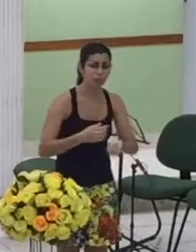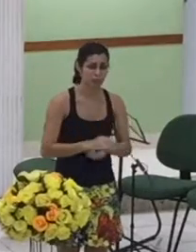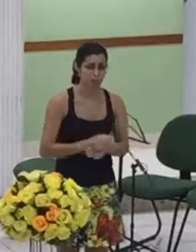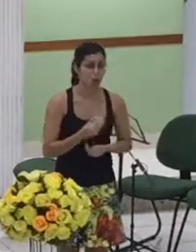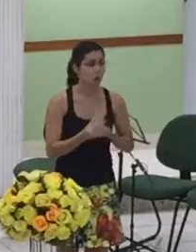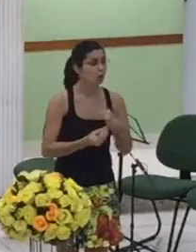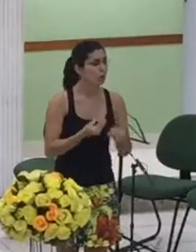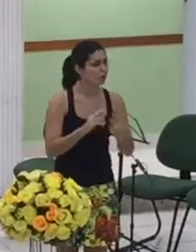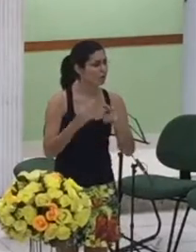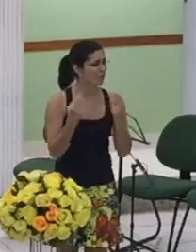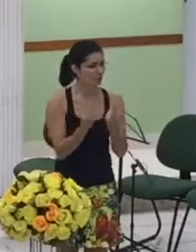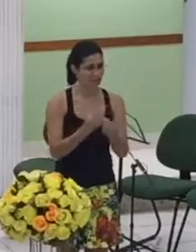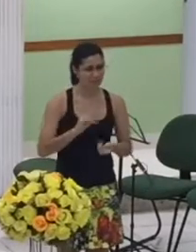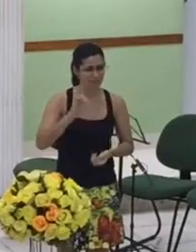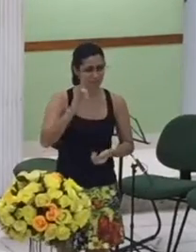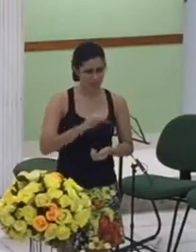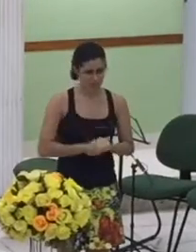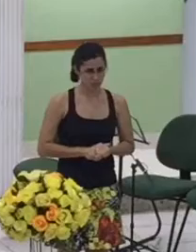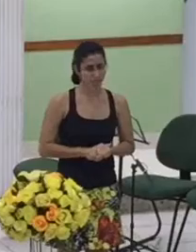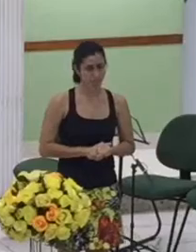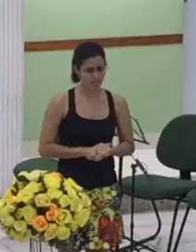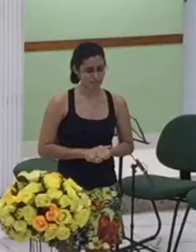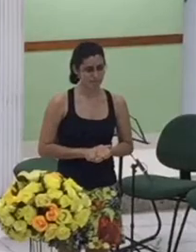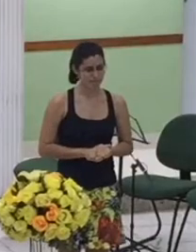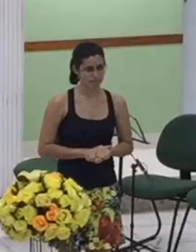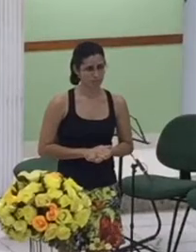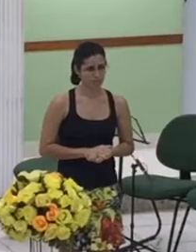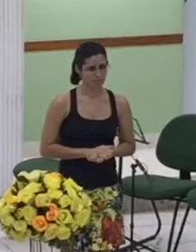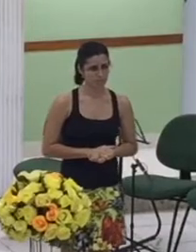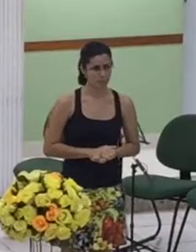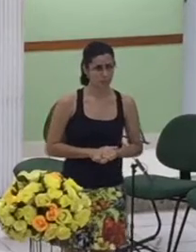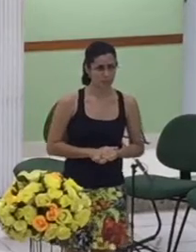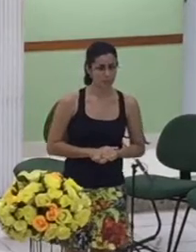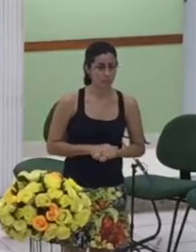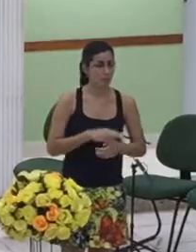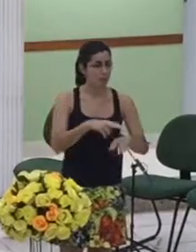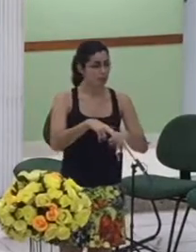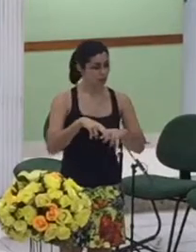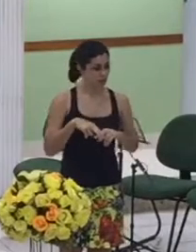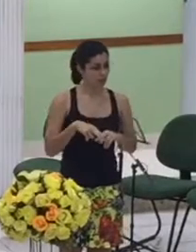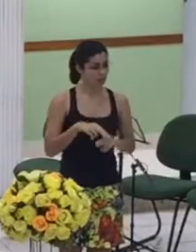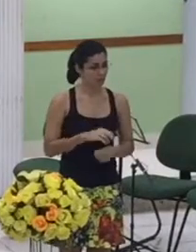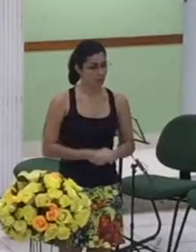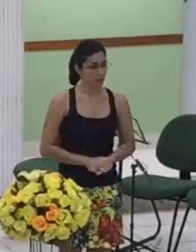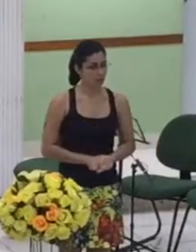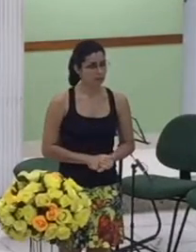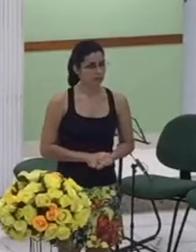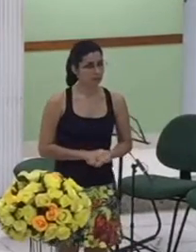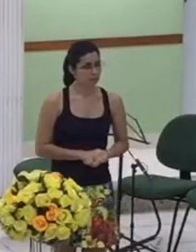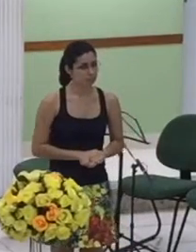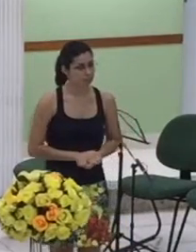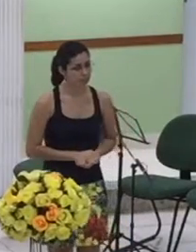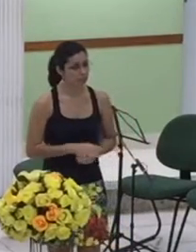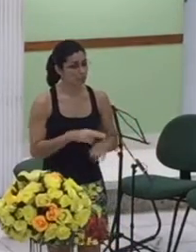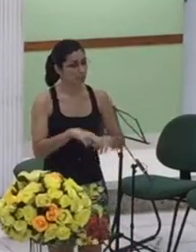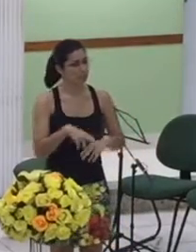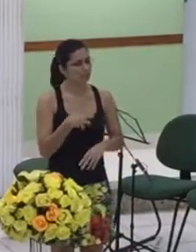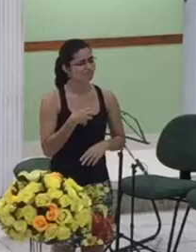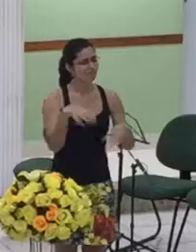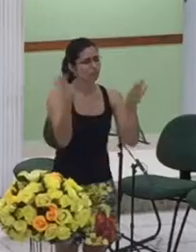fosse a dedicação dessas mulheres é por isso que fico tão feliz e tão